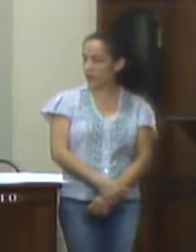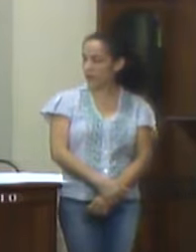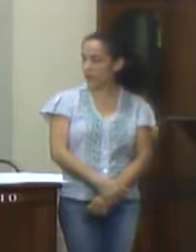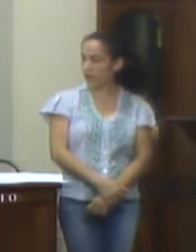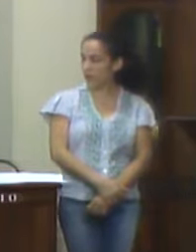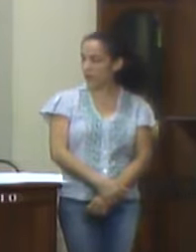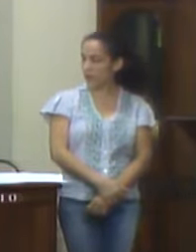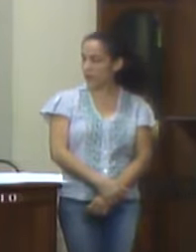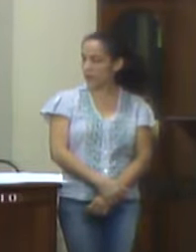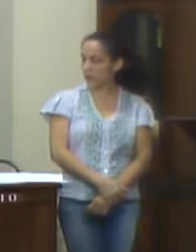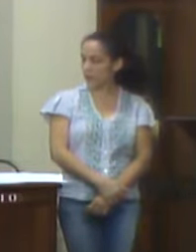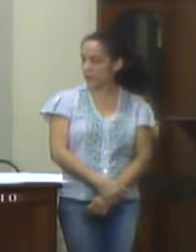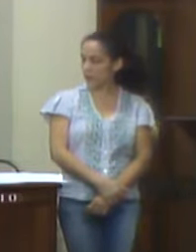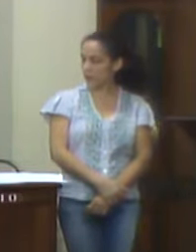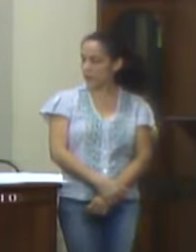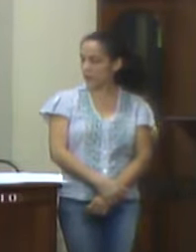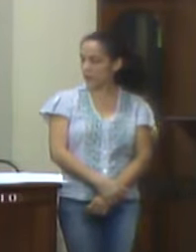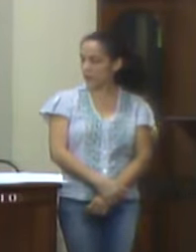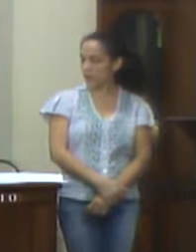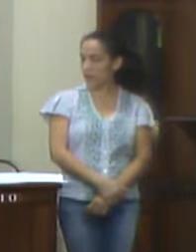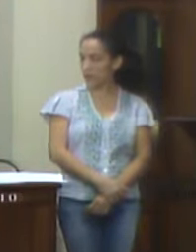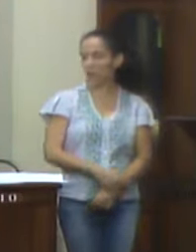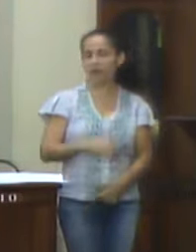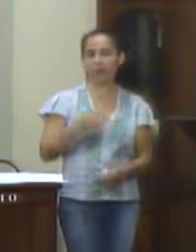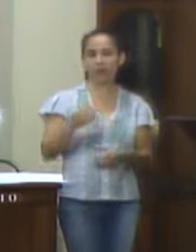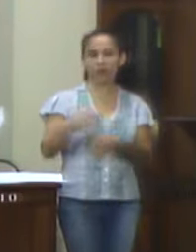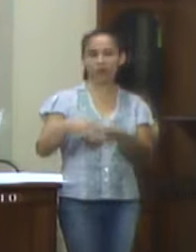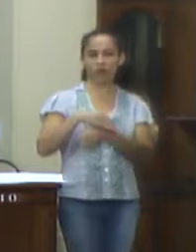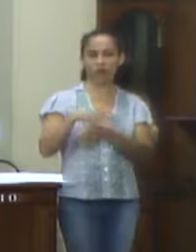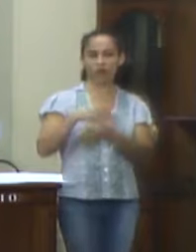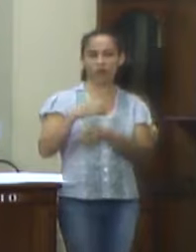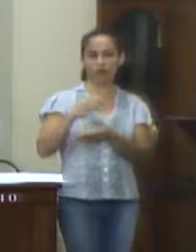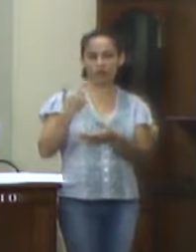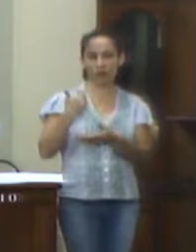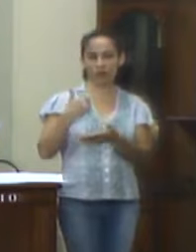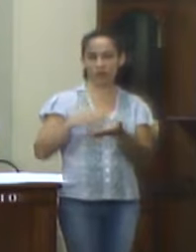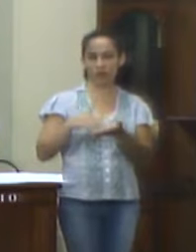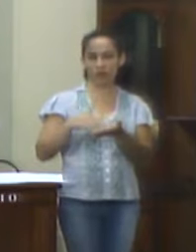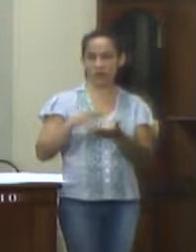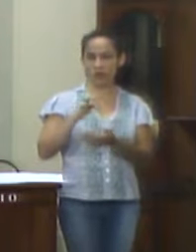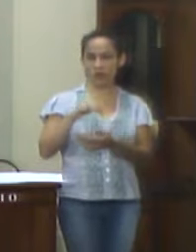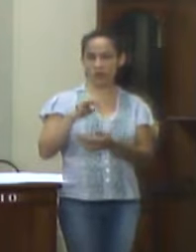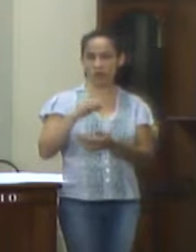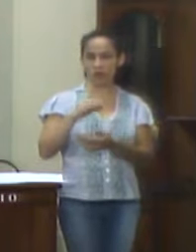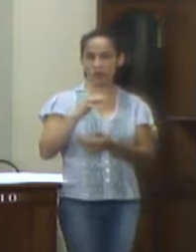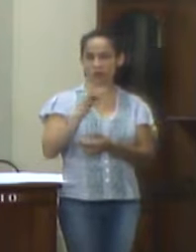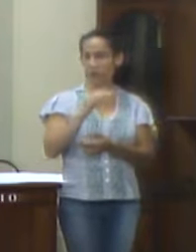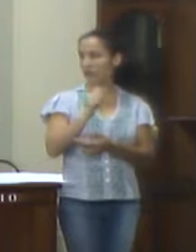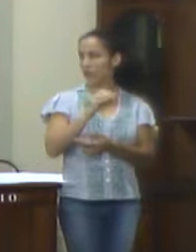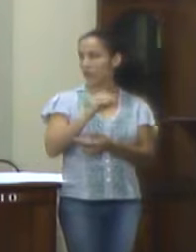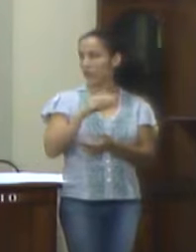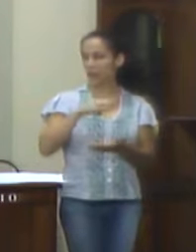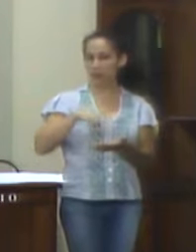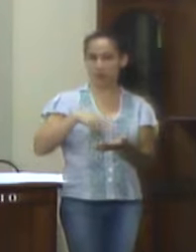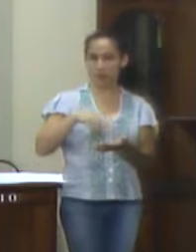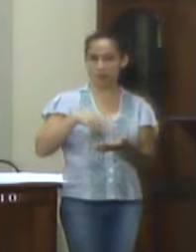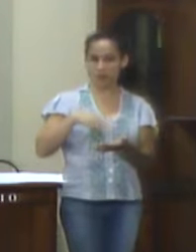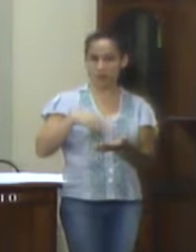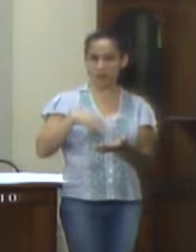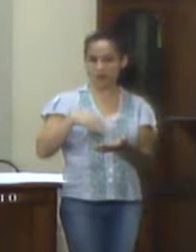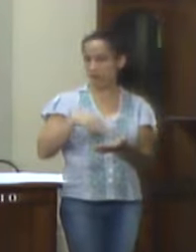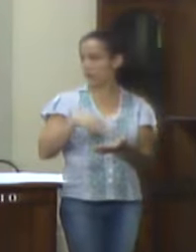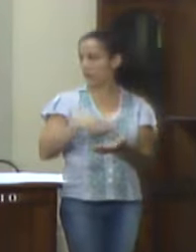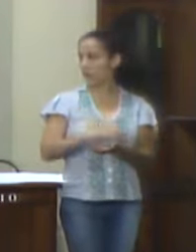Conforme a orientação aqui do segundo secretário, vereador Pedro Graça, as emendas do vereador Fabio Antônio, elas podem